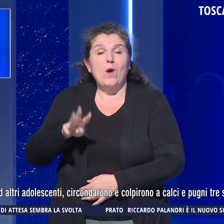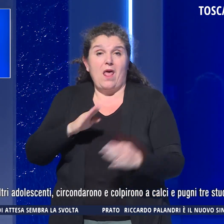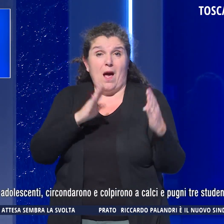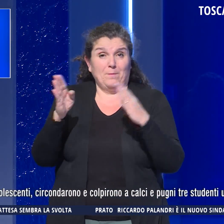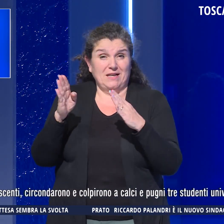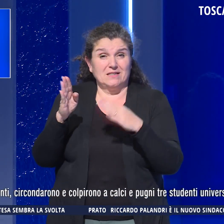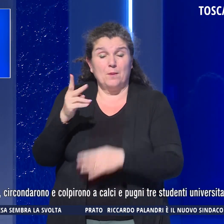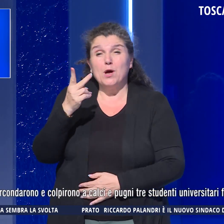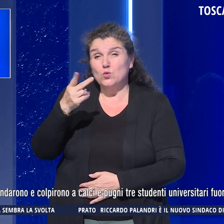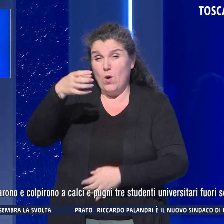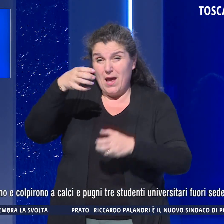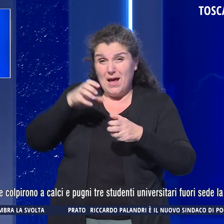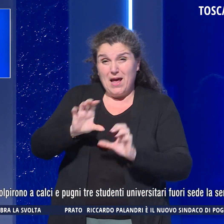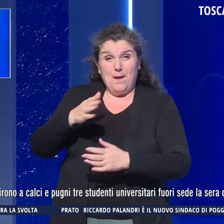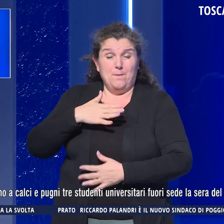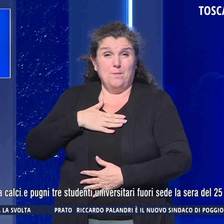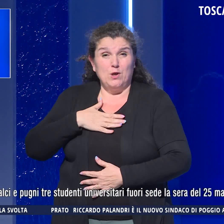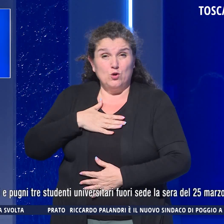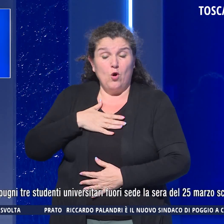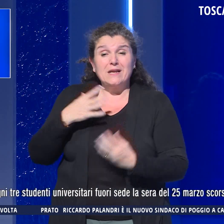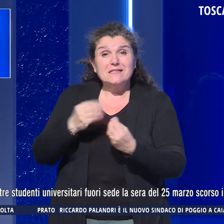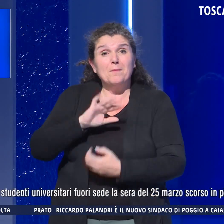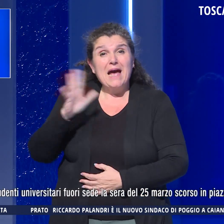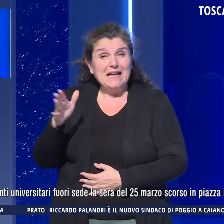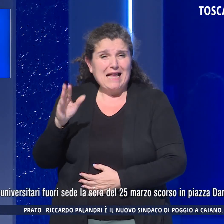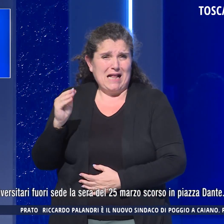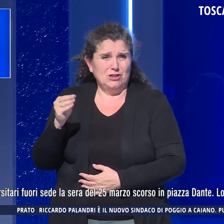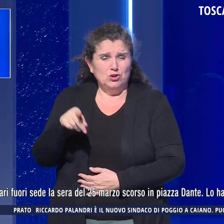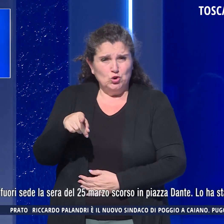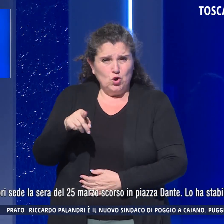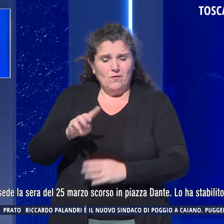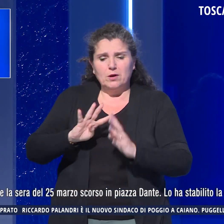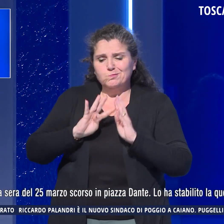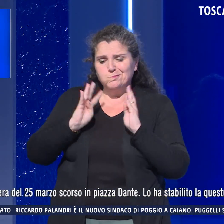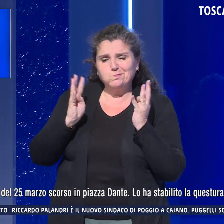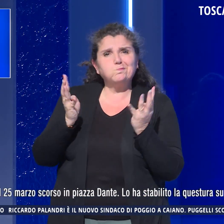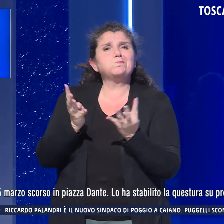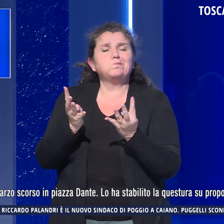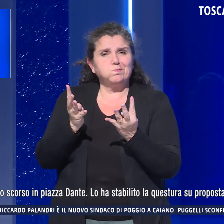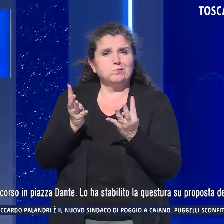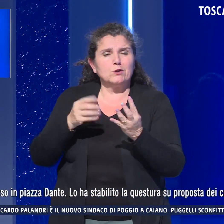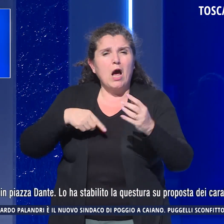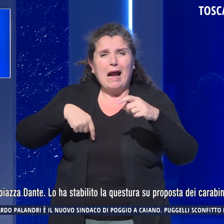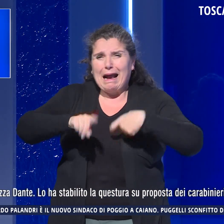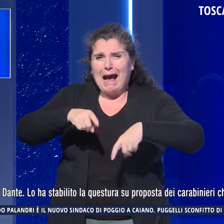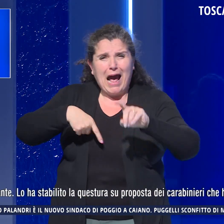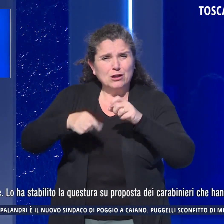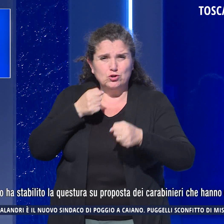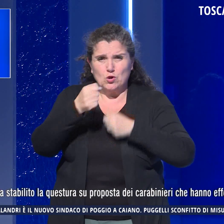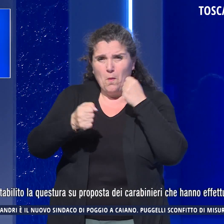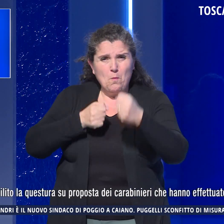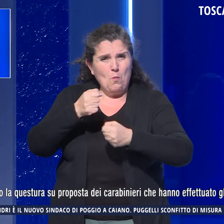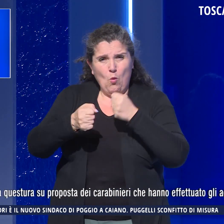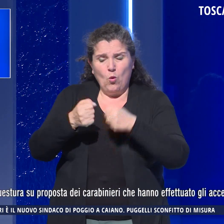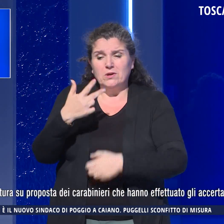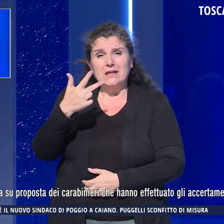per due minori che insieme ad altri adolescenti circondarono e colpirono a calci e pugni